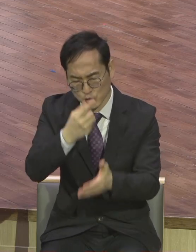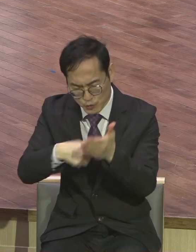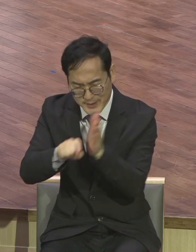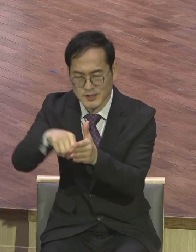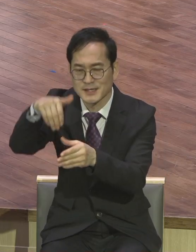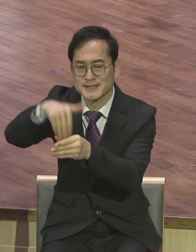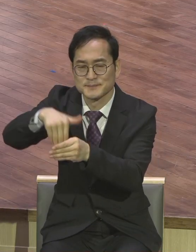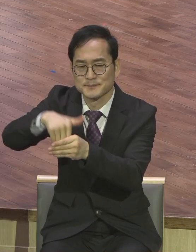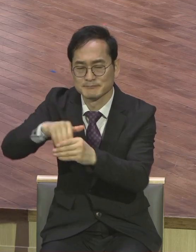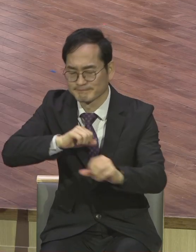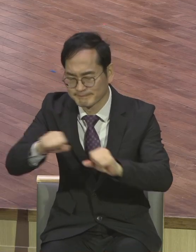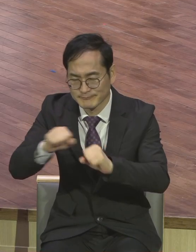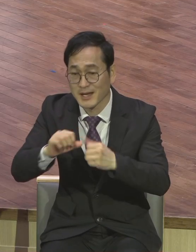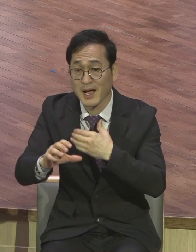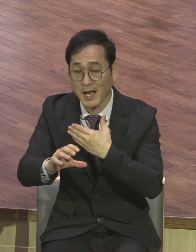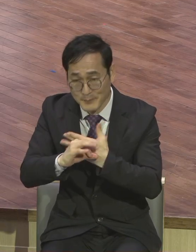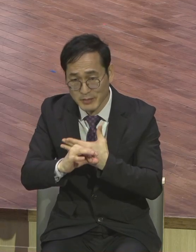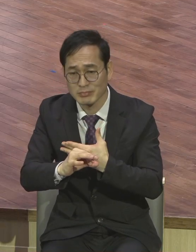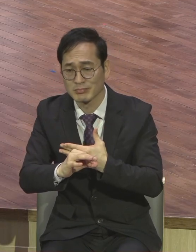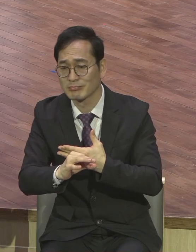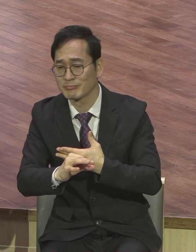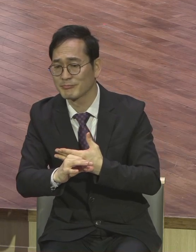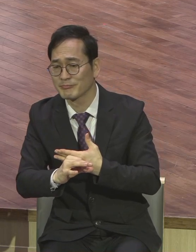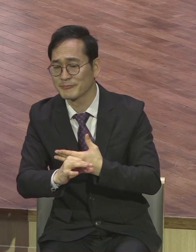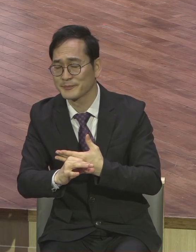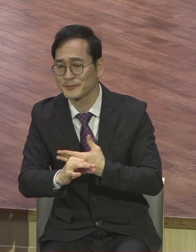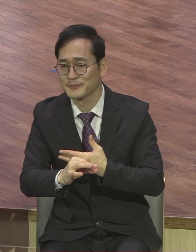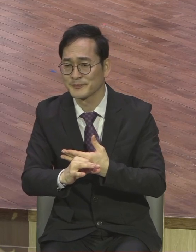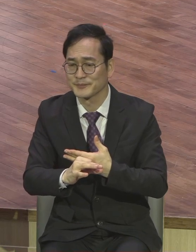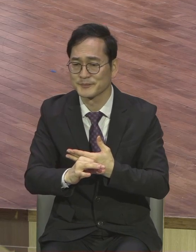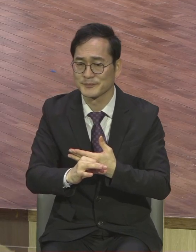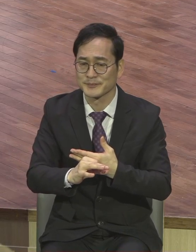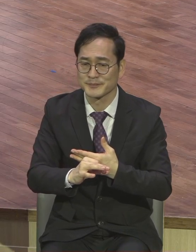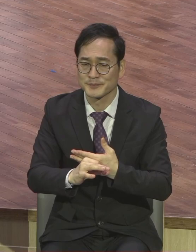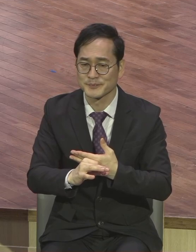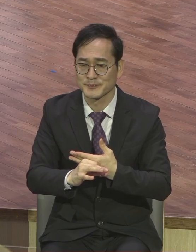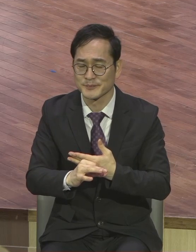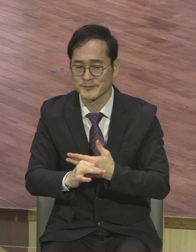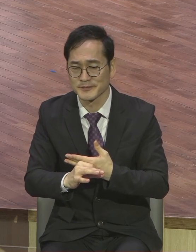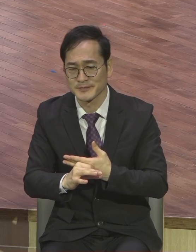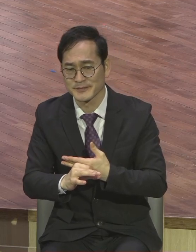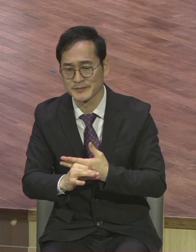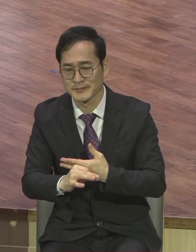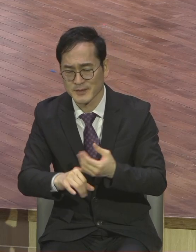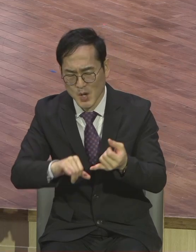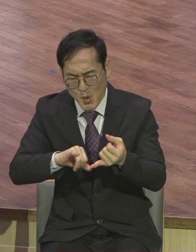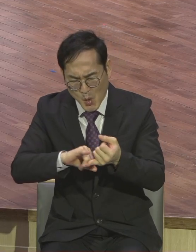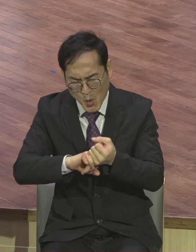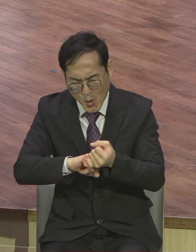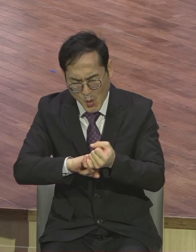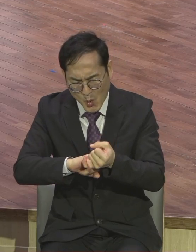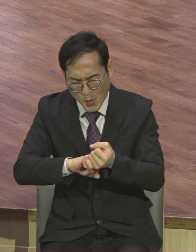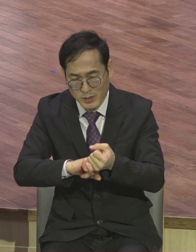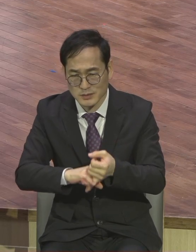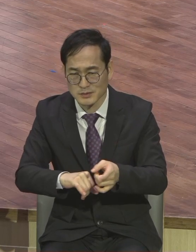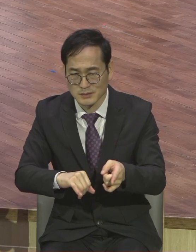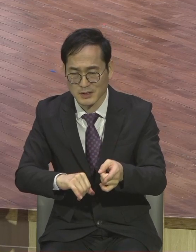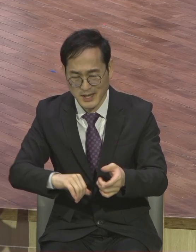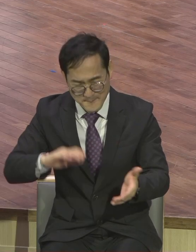살 때 절대로 갖지 말아야 할 영적 자세가 뭐냐 그것이 바로 낙심이요 낙심